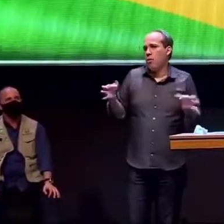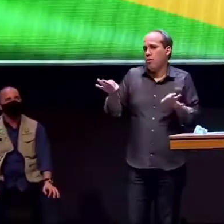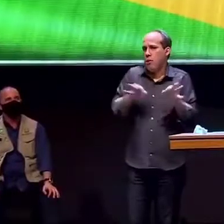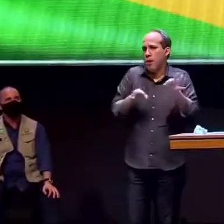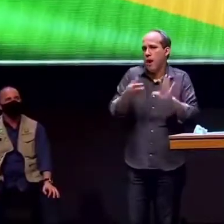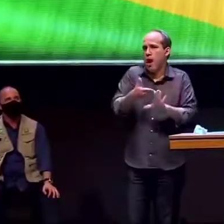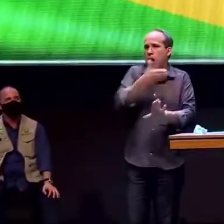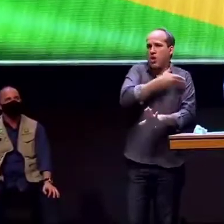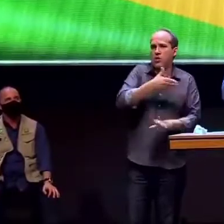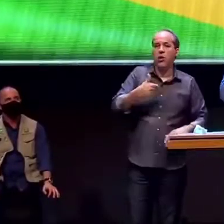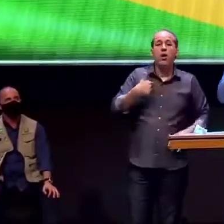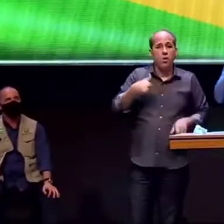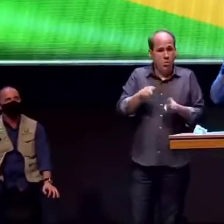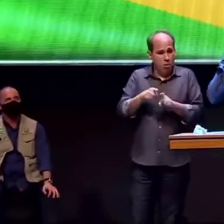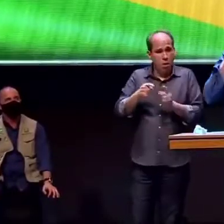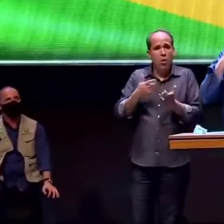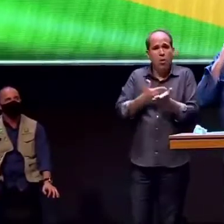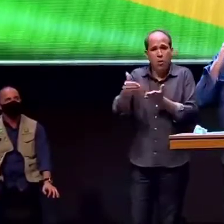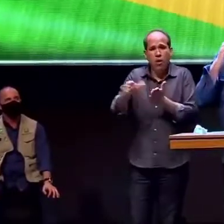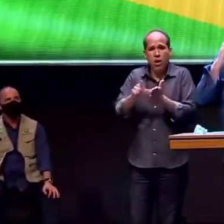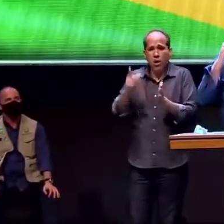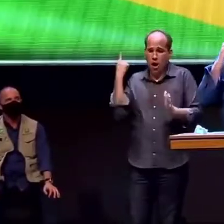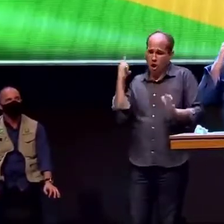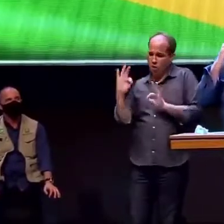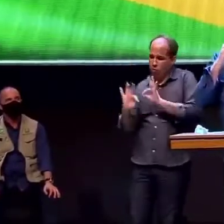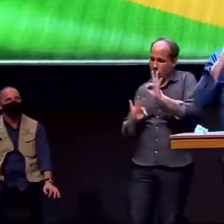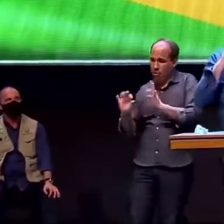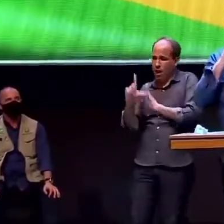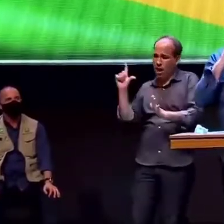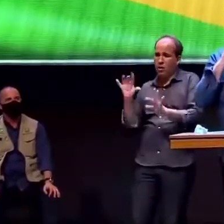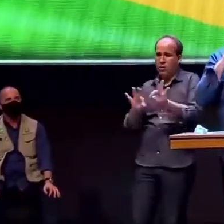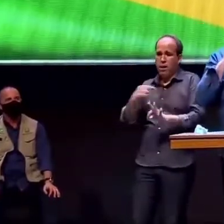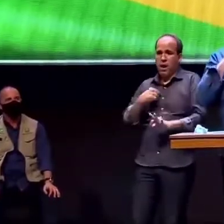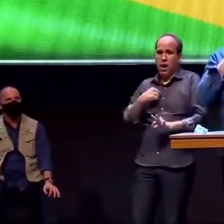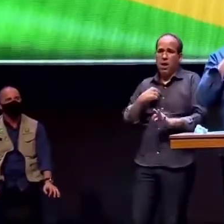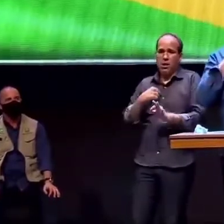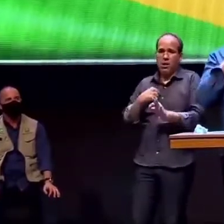a me preparar teve um culto em Brasília